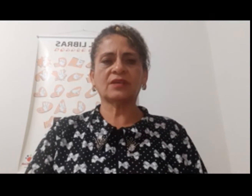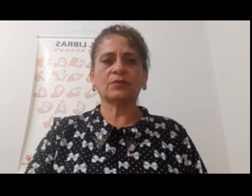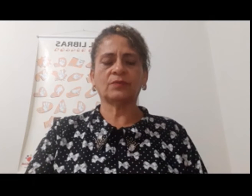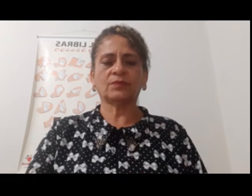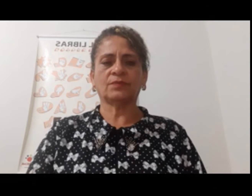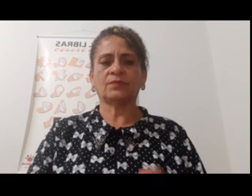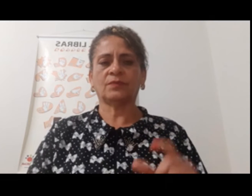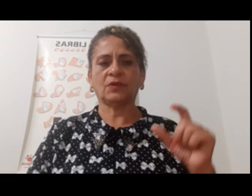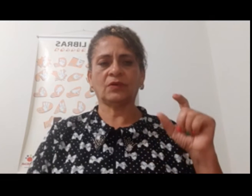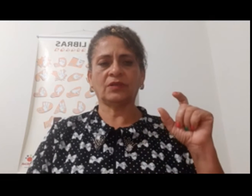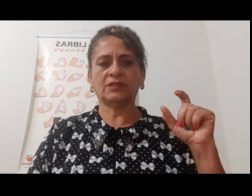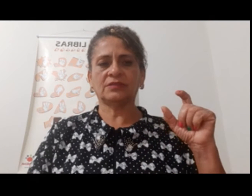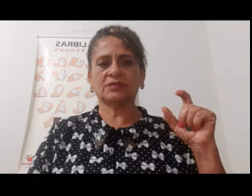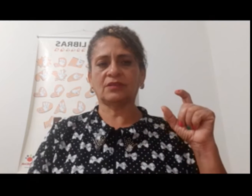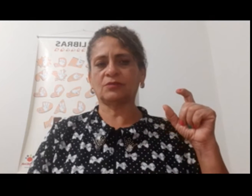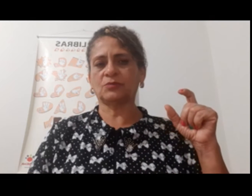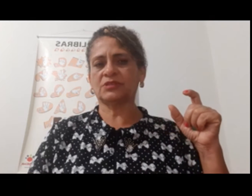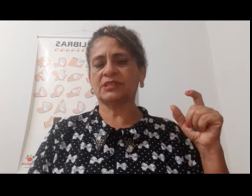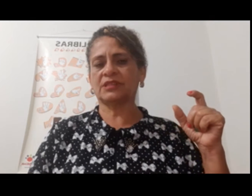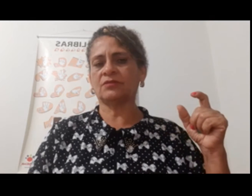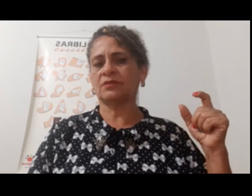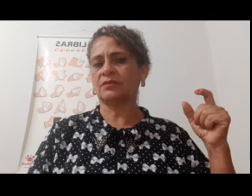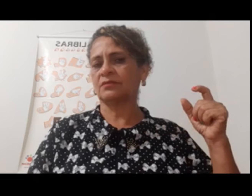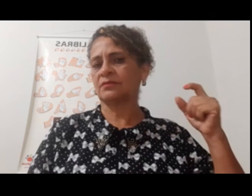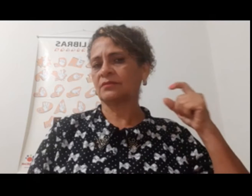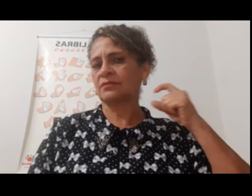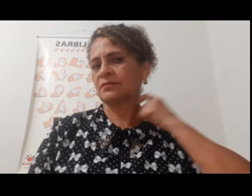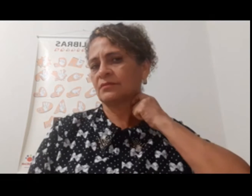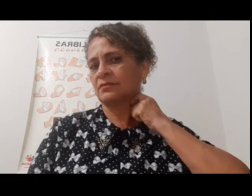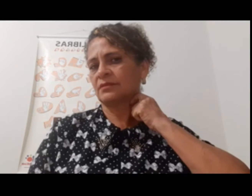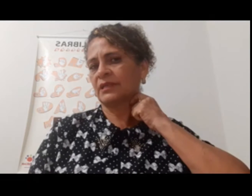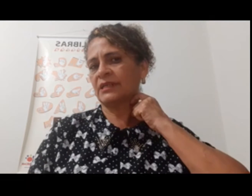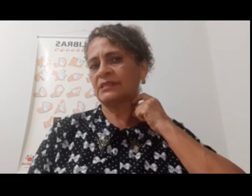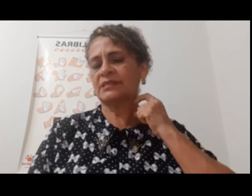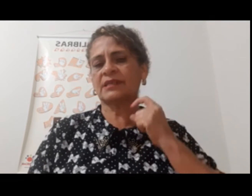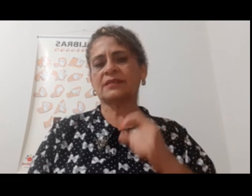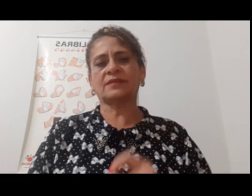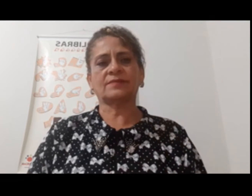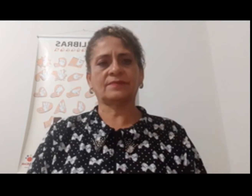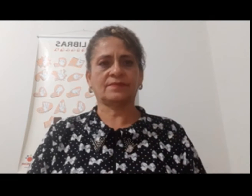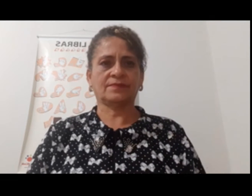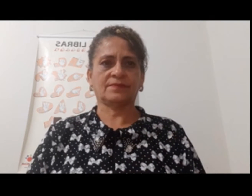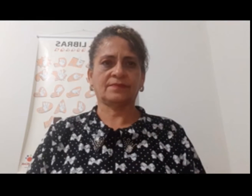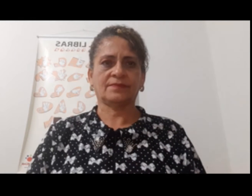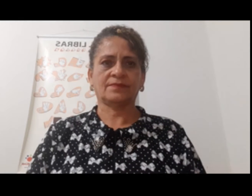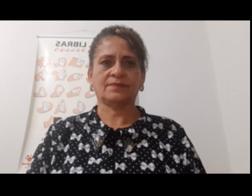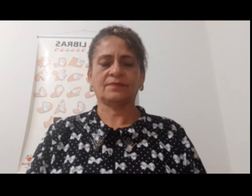Morcego. Olhe. Sinal de morcego. É esse aqui.